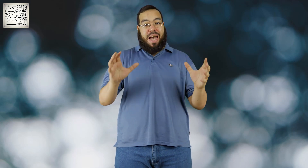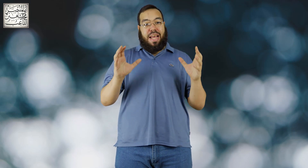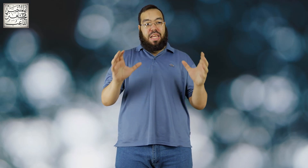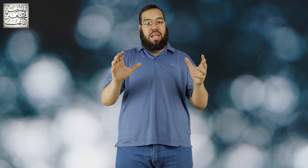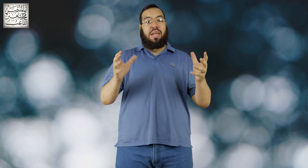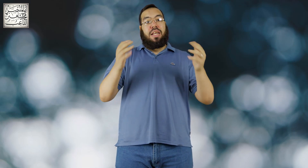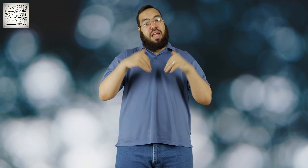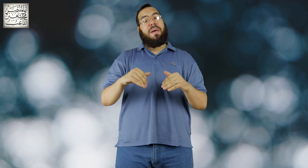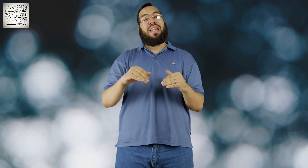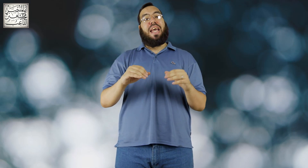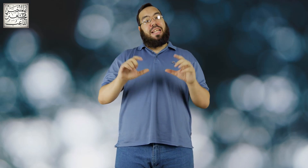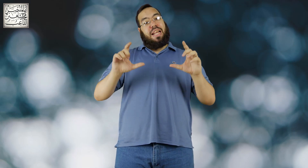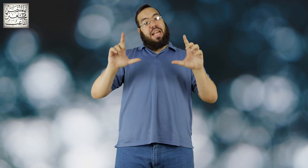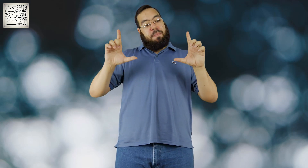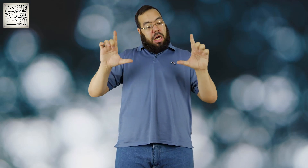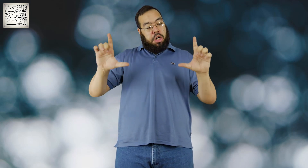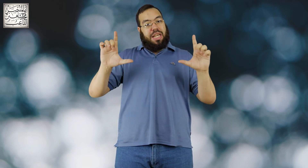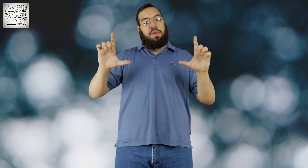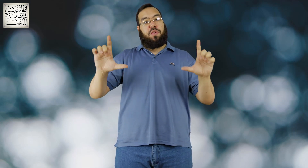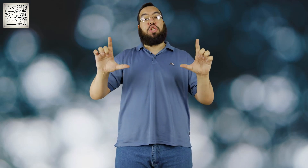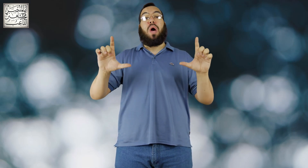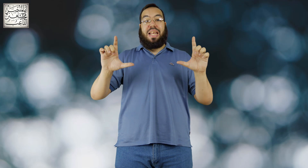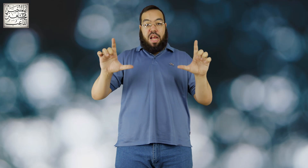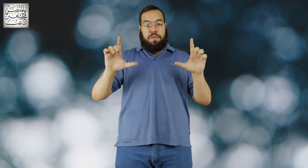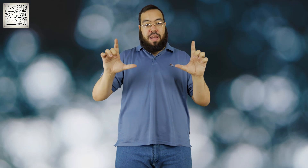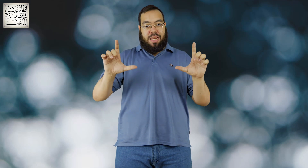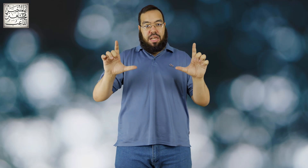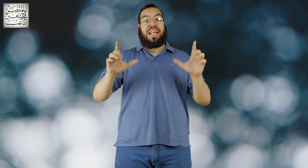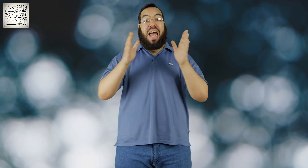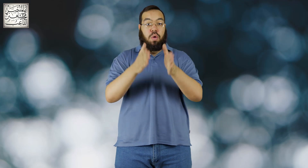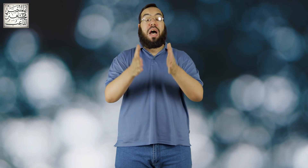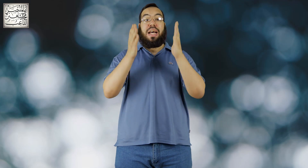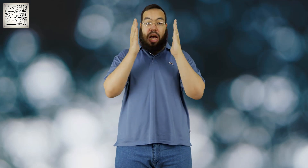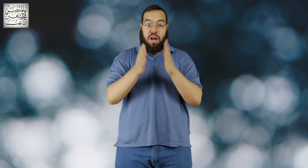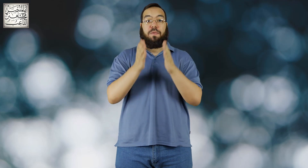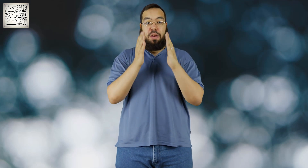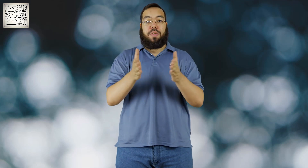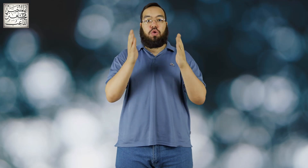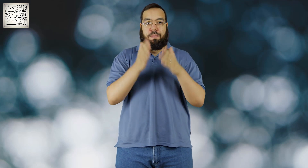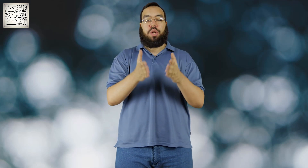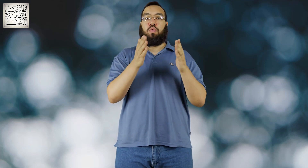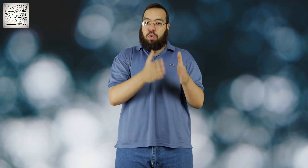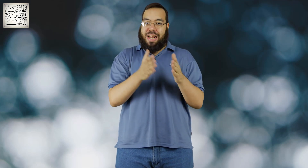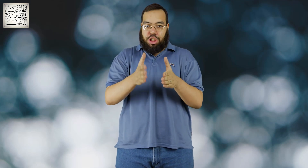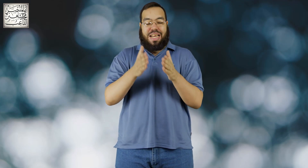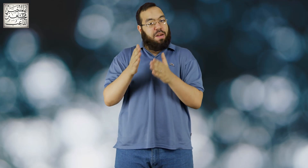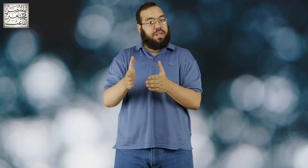معناه ايه؟ ده معناه ان انا لما خرج الفيديو على 1080 ايوه انا هرفع الفيديو برضو فول اتش دي 1080